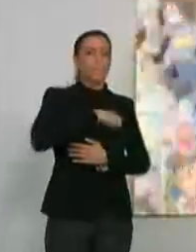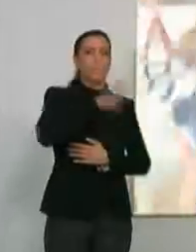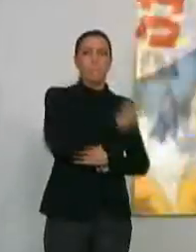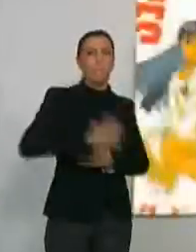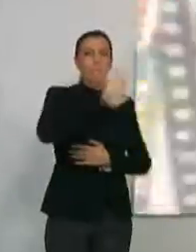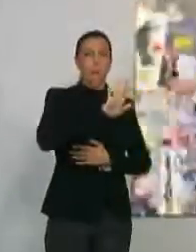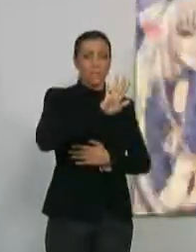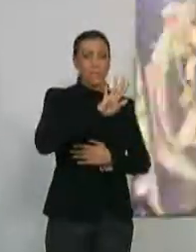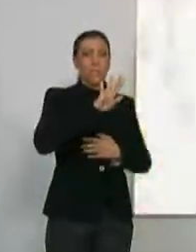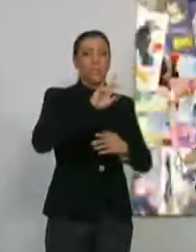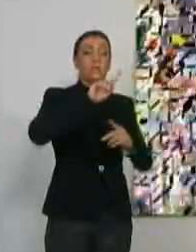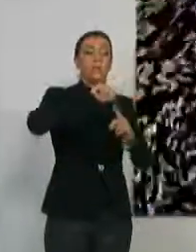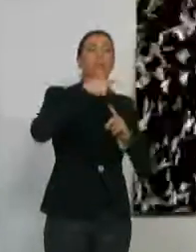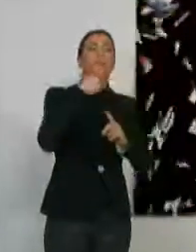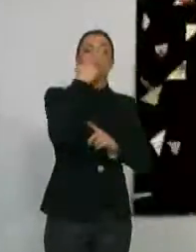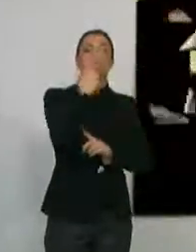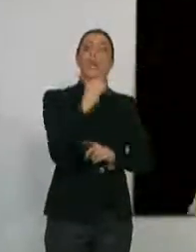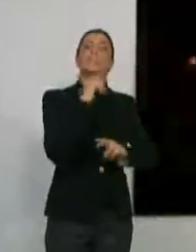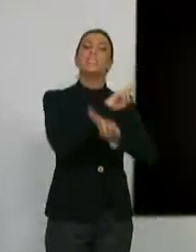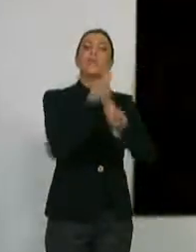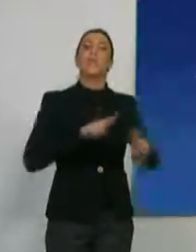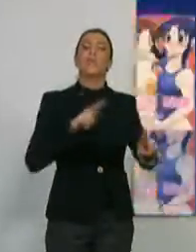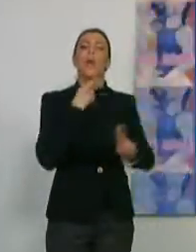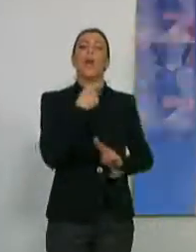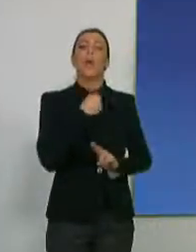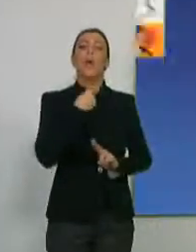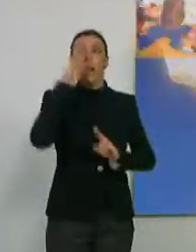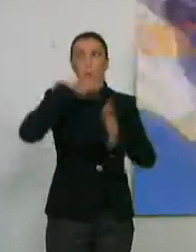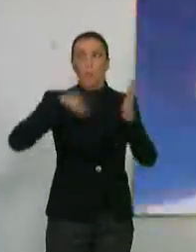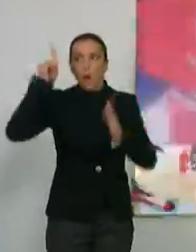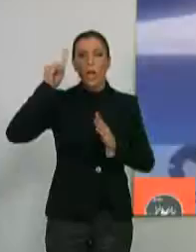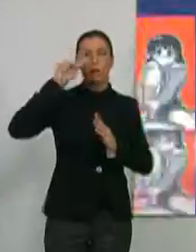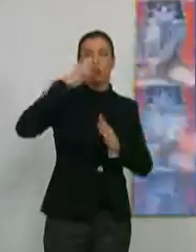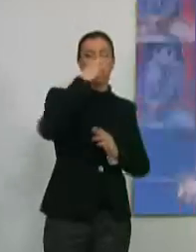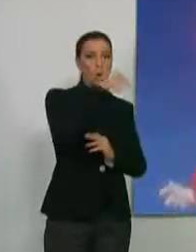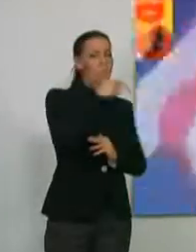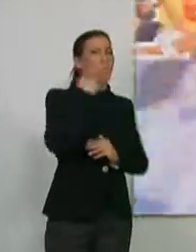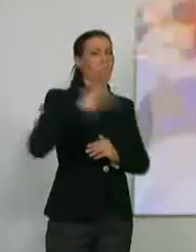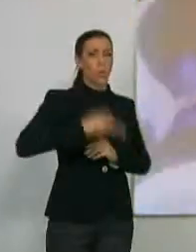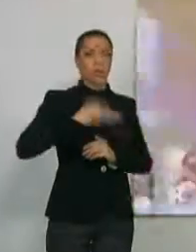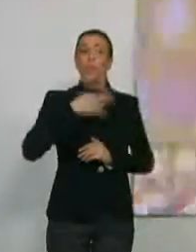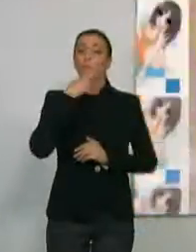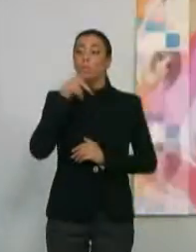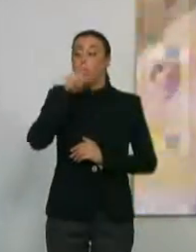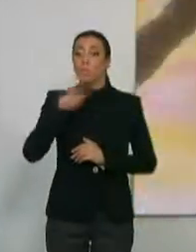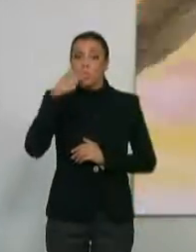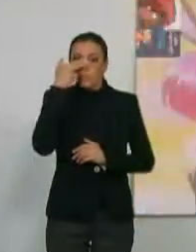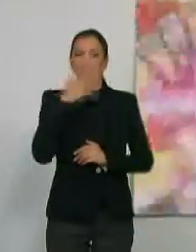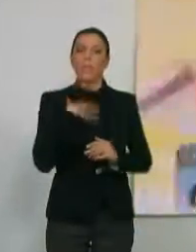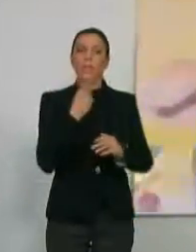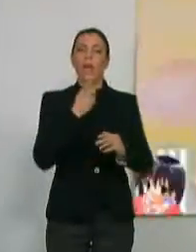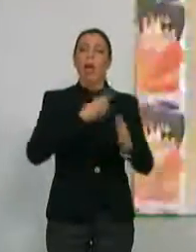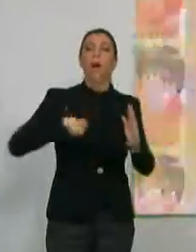España por detrás del Salón Internacional del Cómic de Barcelona. Toda aquella persona interesada se puede